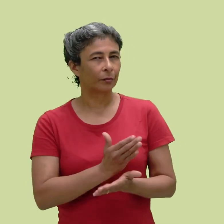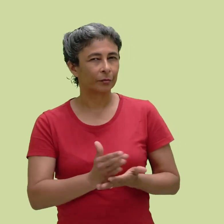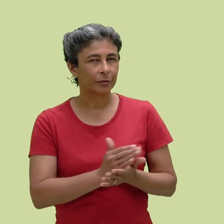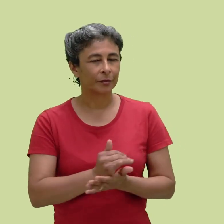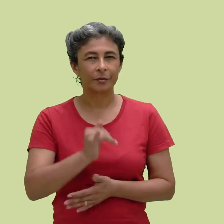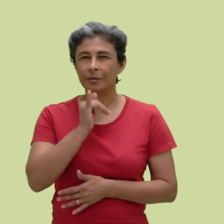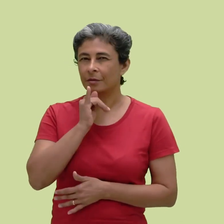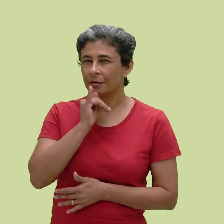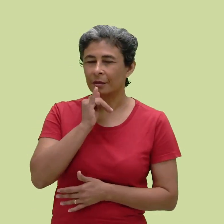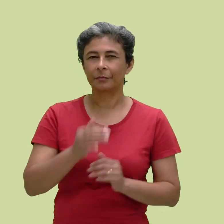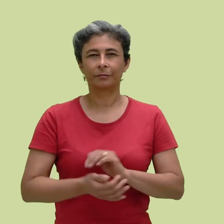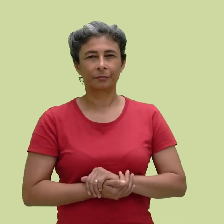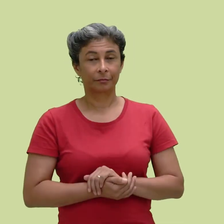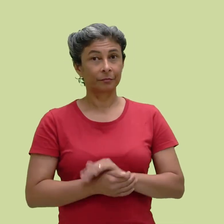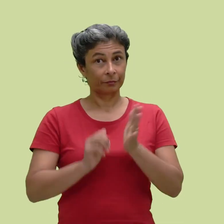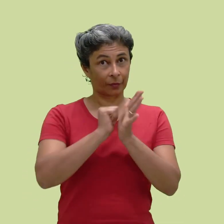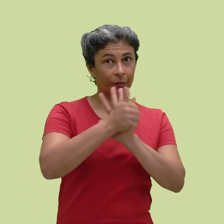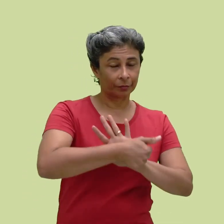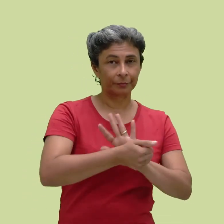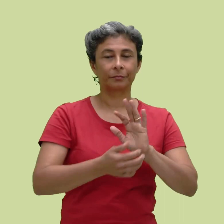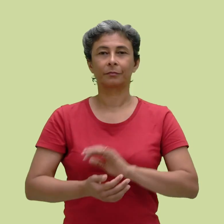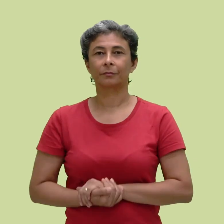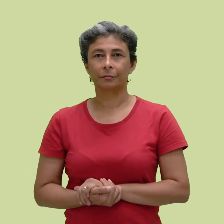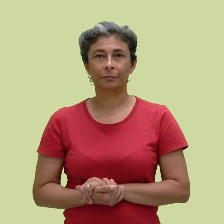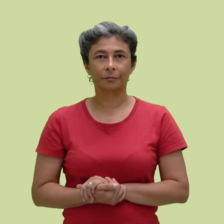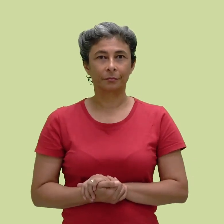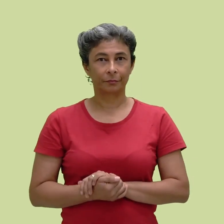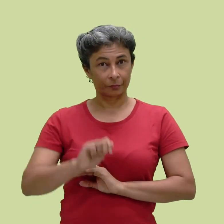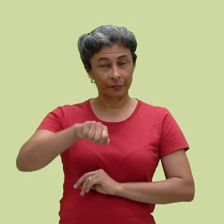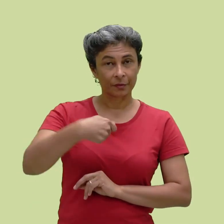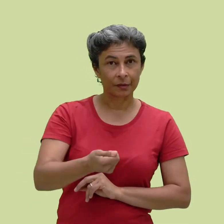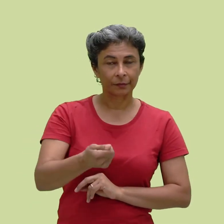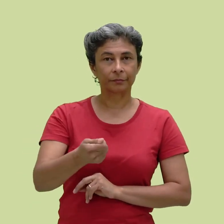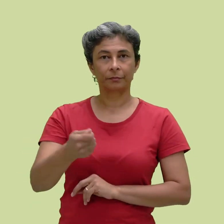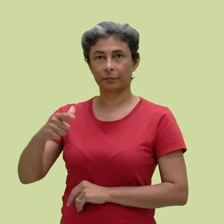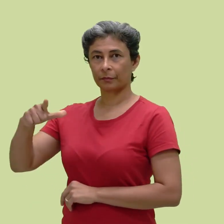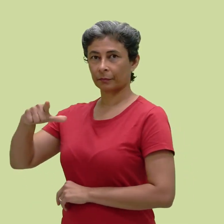Alguns exemplos para tratarmos de configuração de mão são os sinais ter,